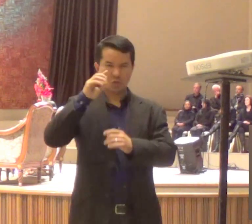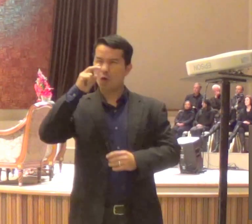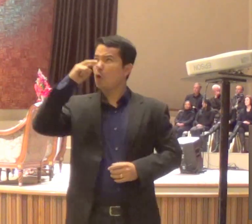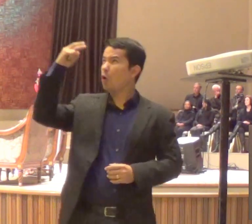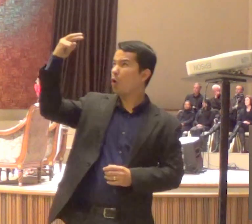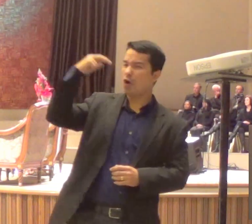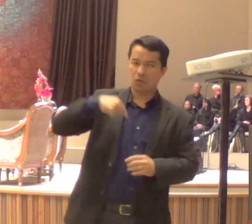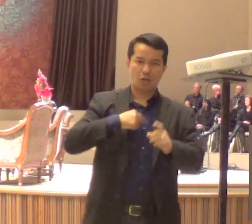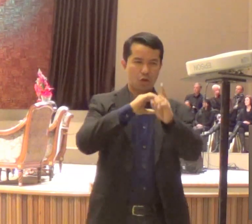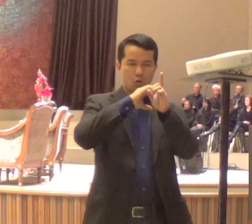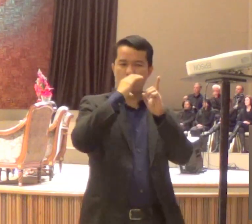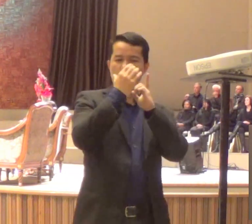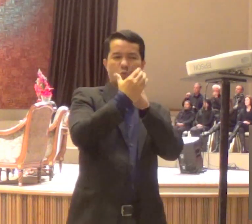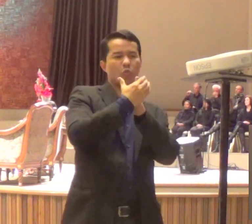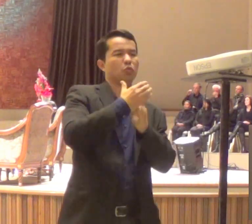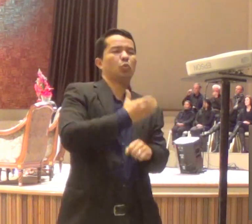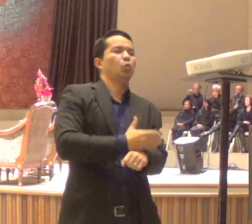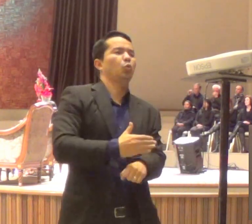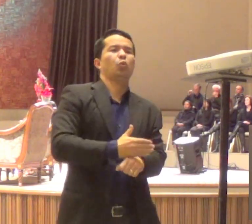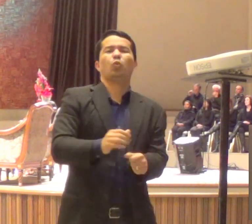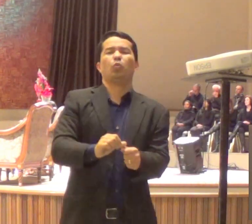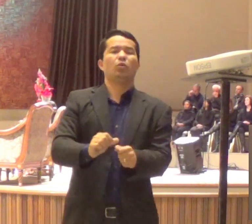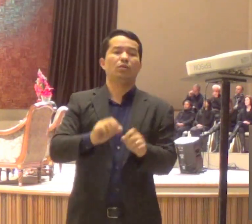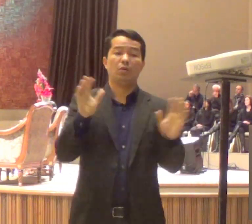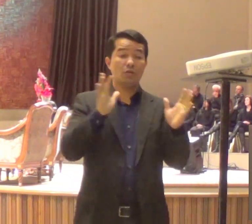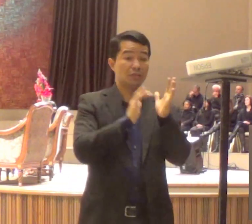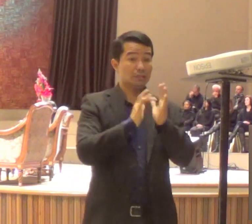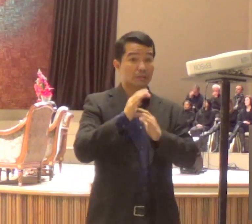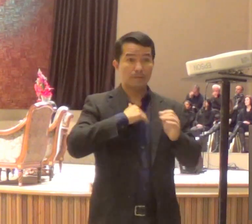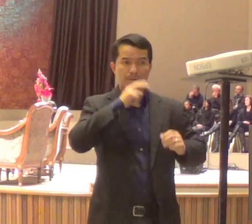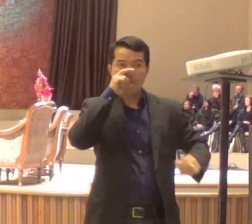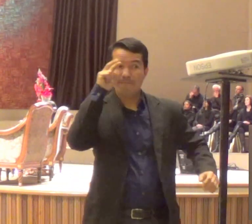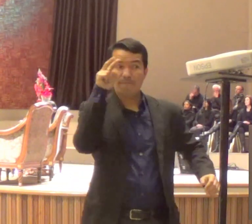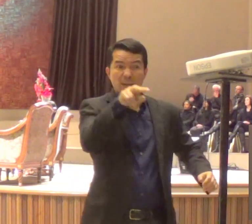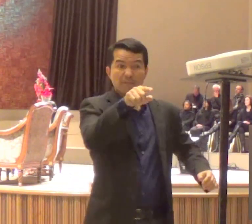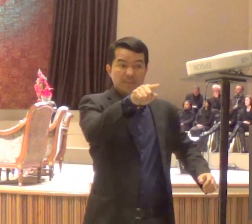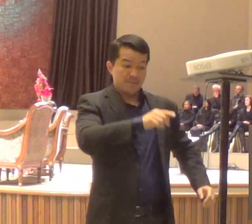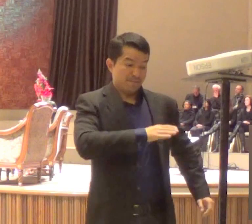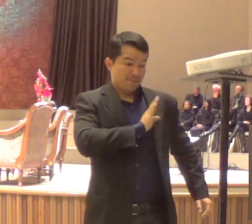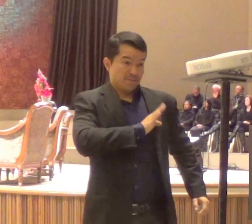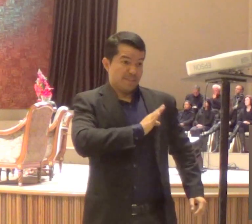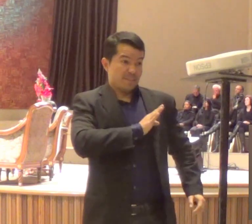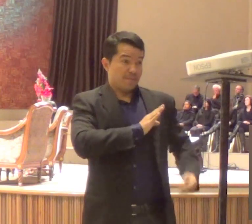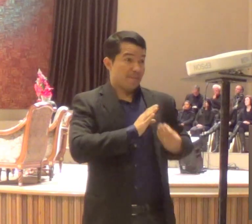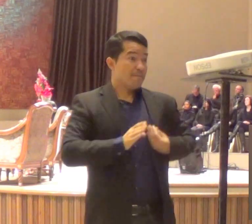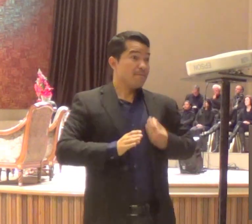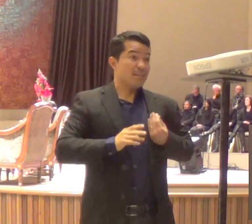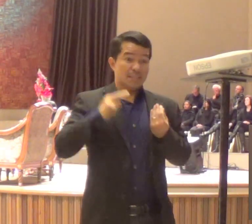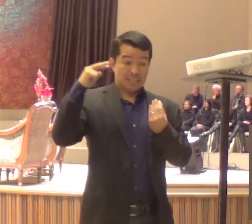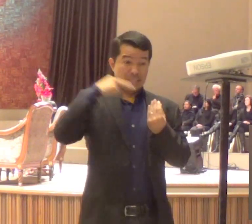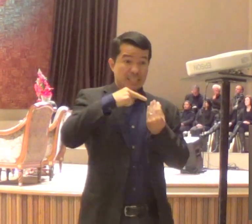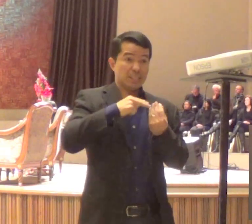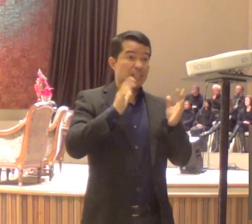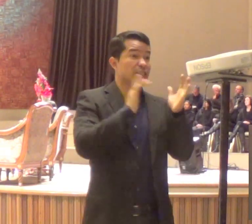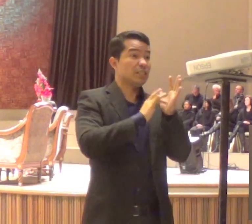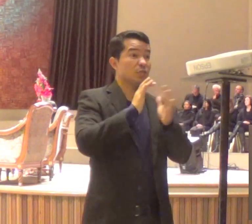olhando para o seu coração. E Ele está prestando atenção no meu e no seu coração.